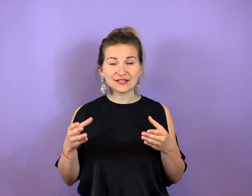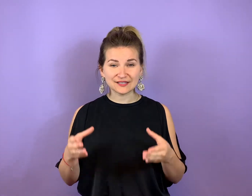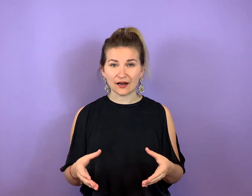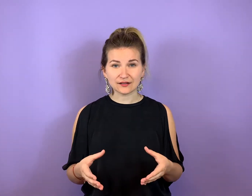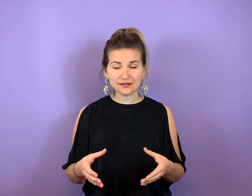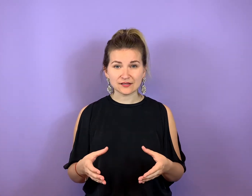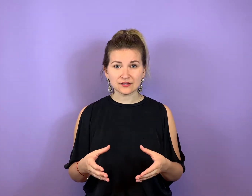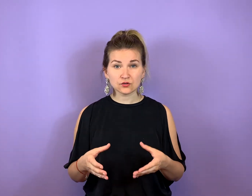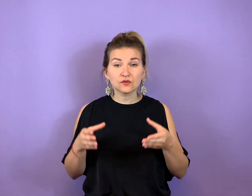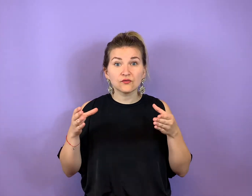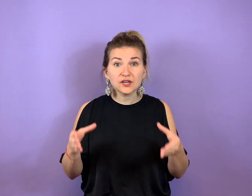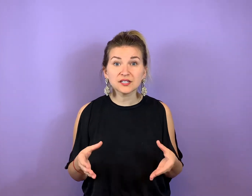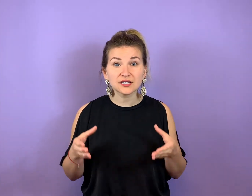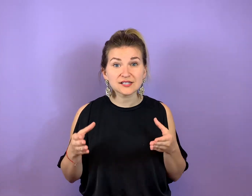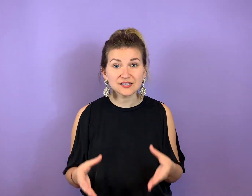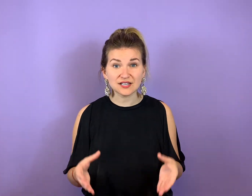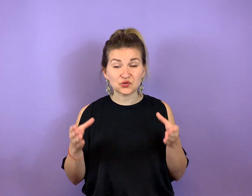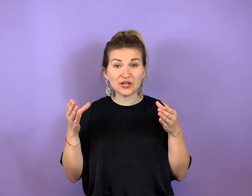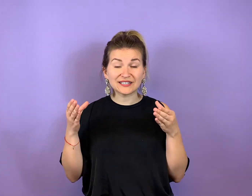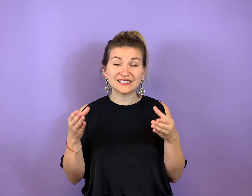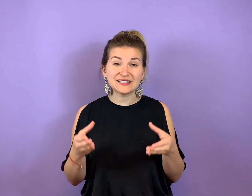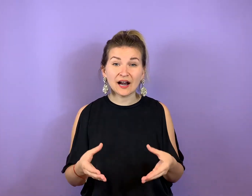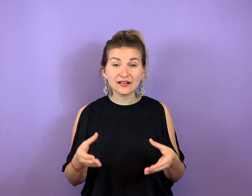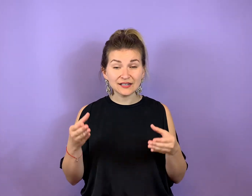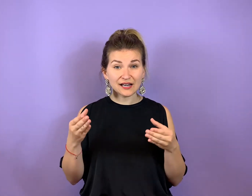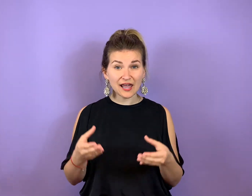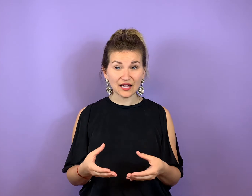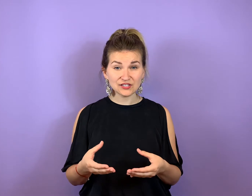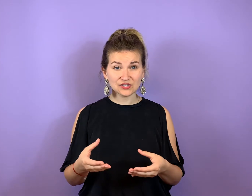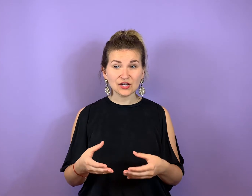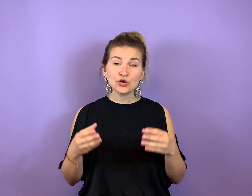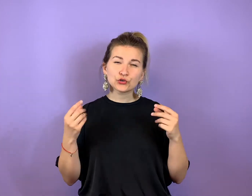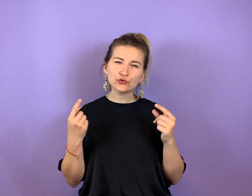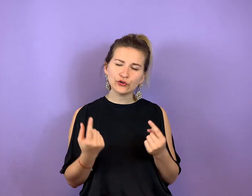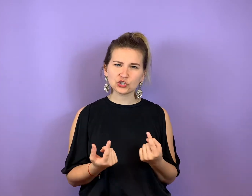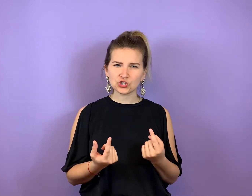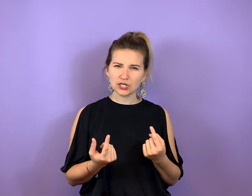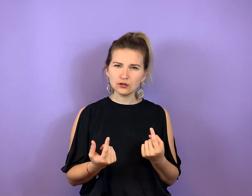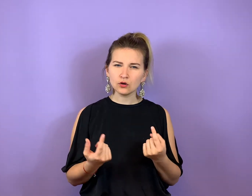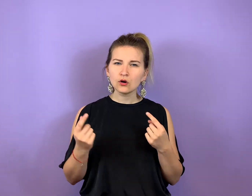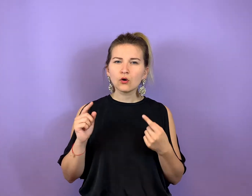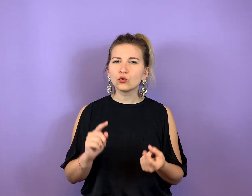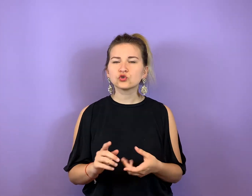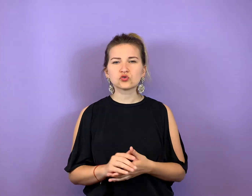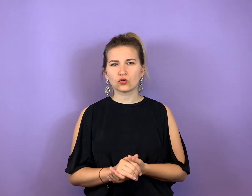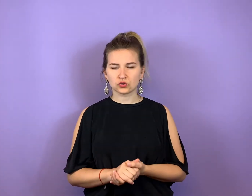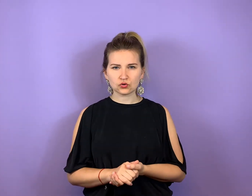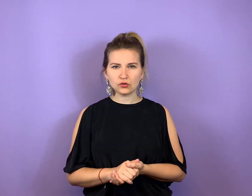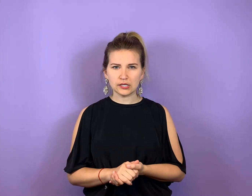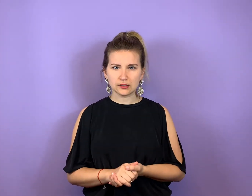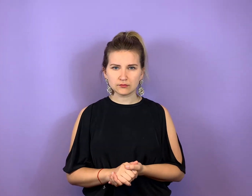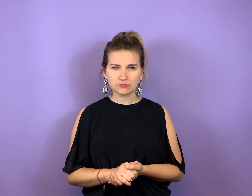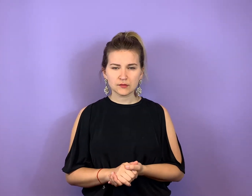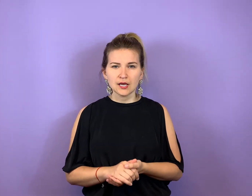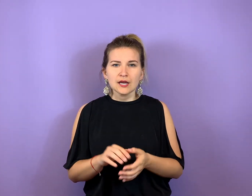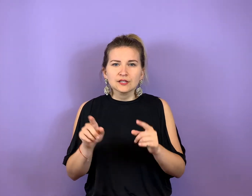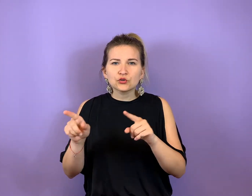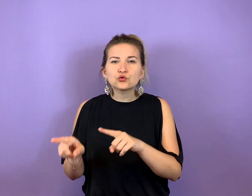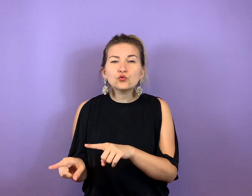Gedanken sind. Und wie wichtig es ist, dass du deine Gedanken lernst zu verstehen und zu kontrollieren. Denn du